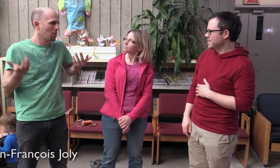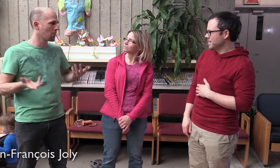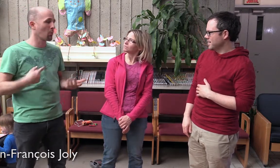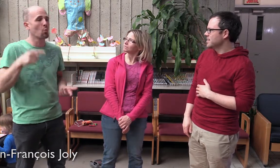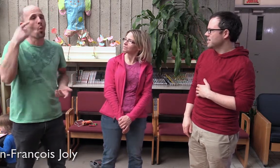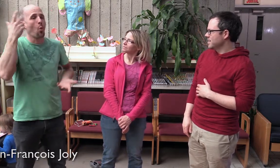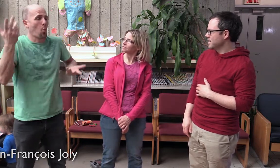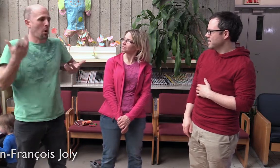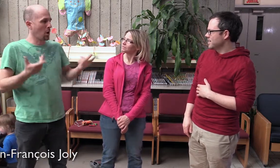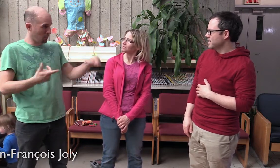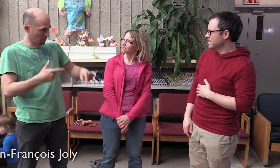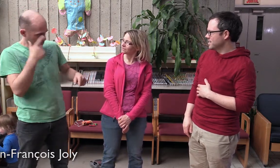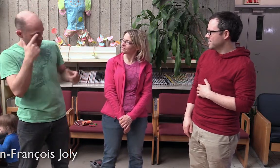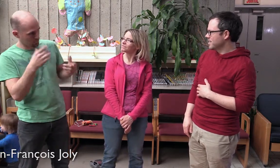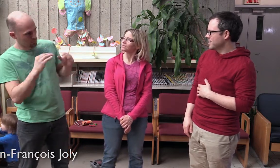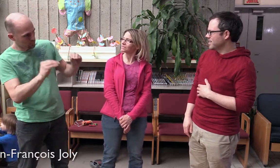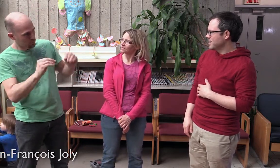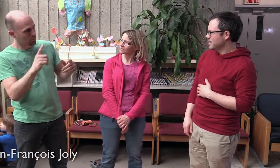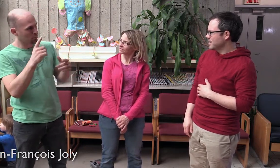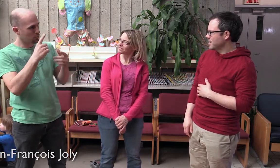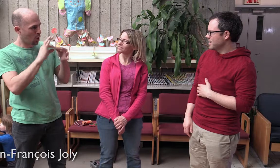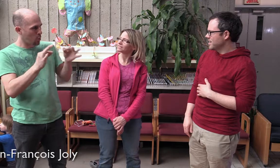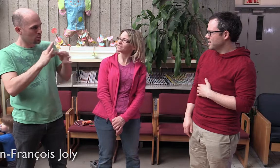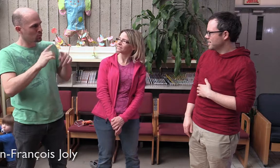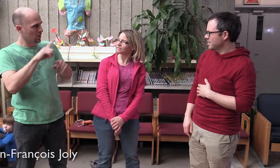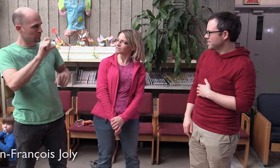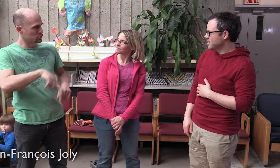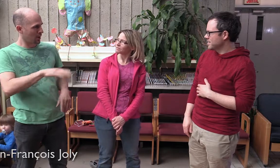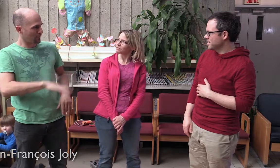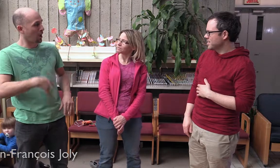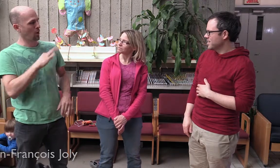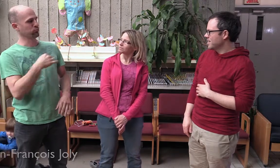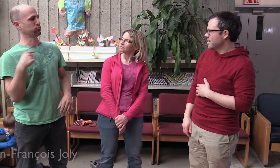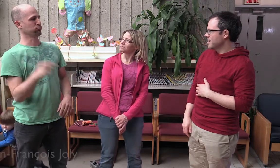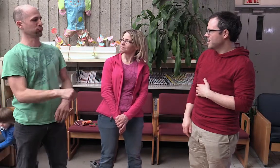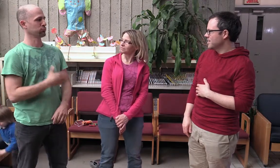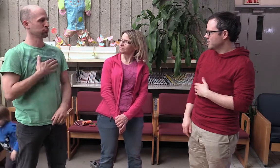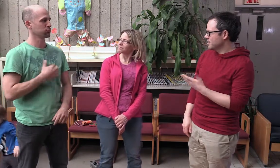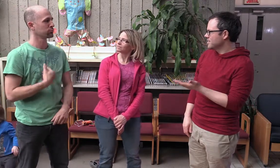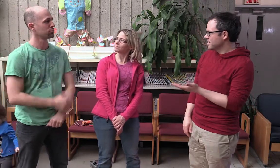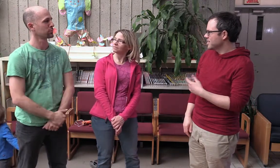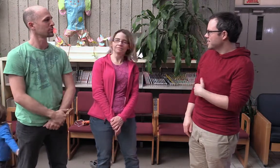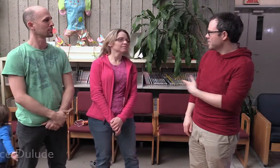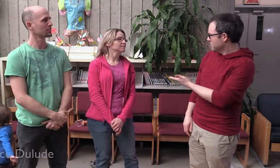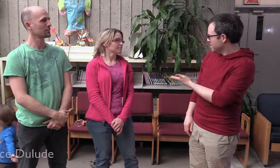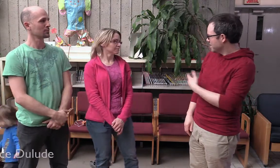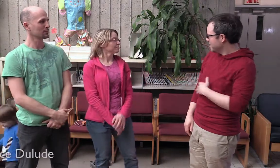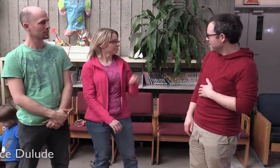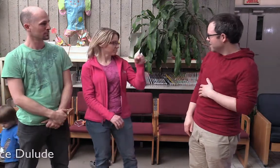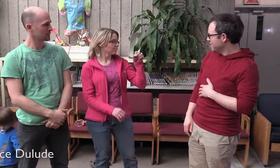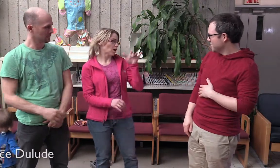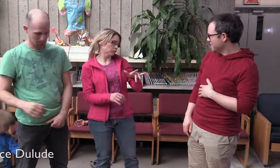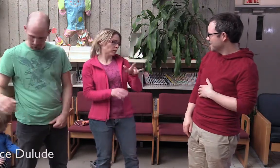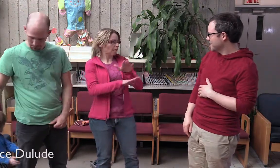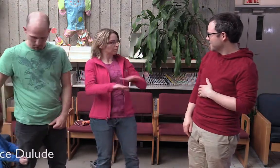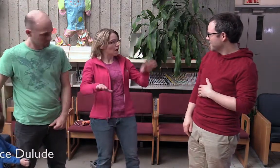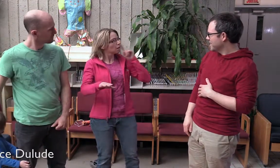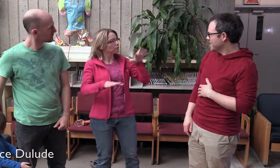nous, on ne va pas dans les autres bibliothèques parce qu'il n pas d'adaptation. Donc, le compte LSQ pour les enfants, à ce moment-là, on est satisfait. C'est pour ça qu'on vient